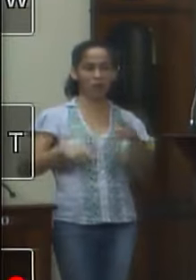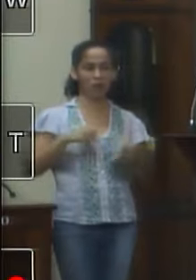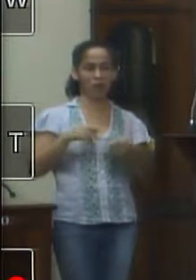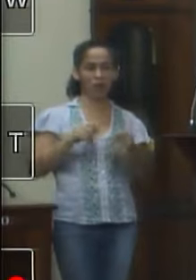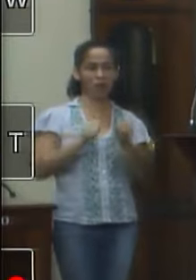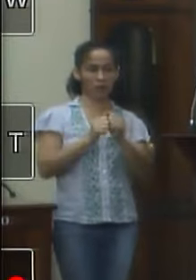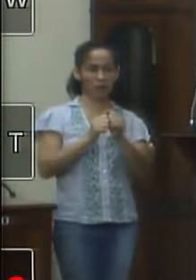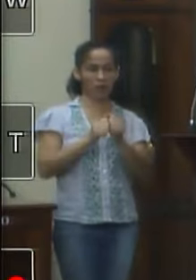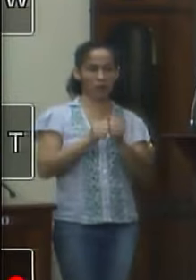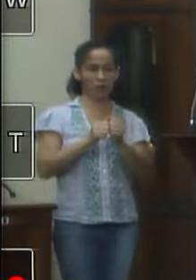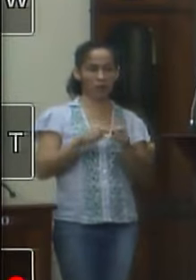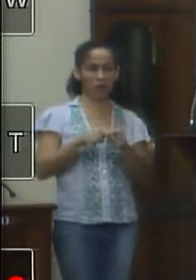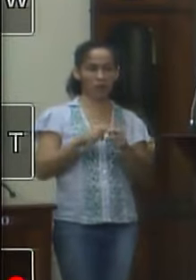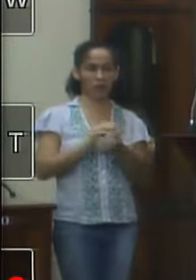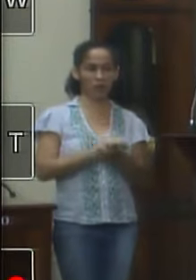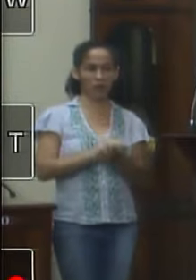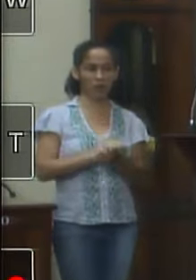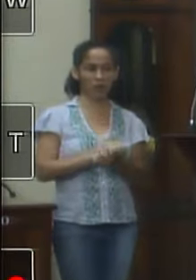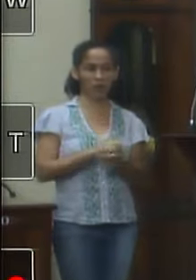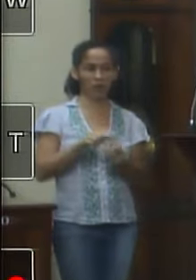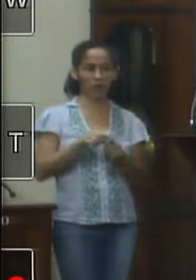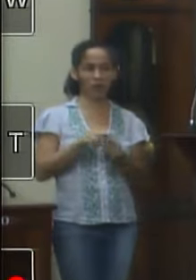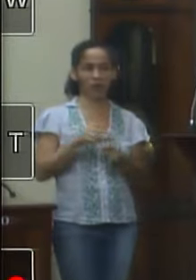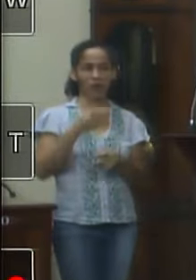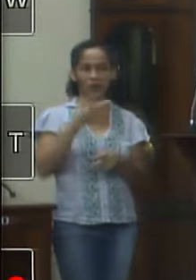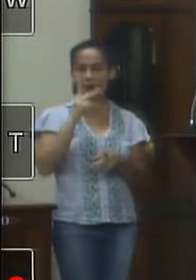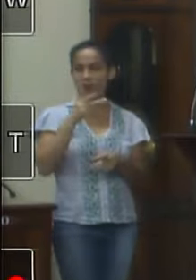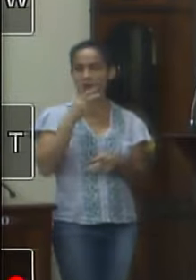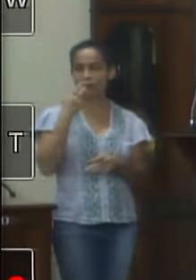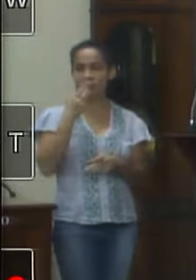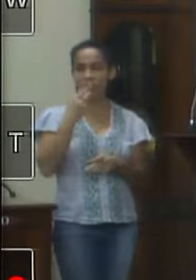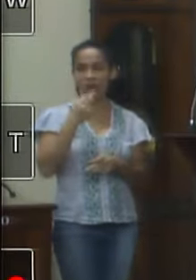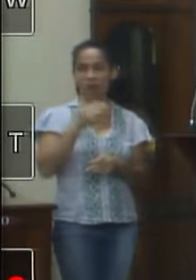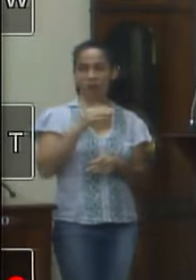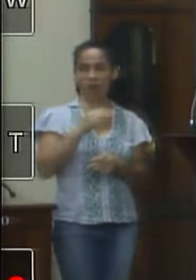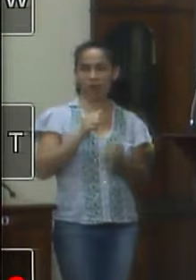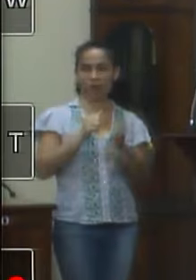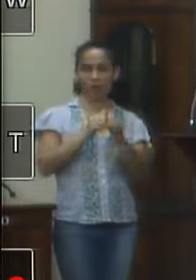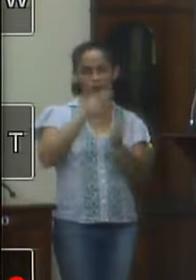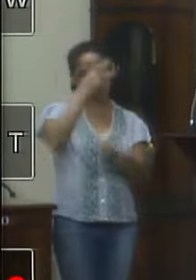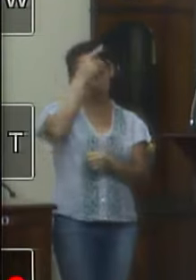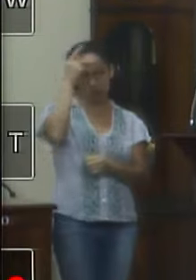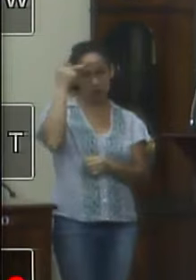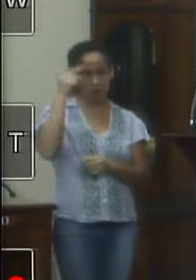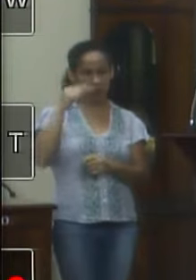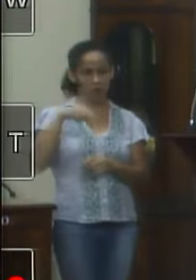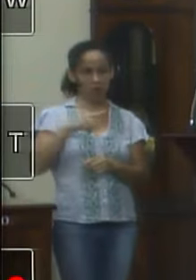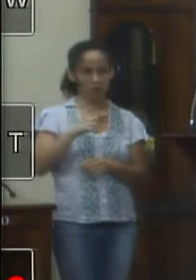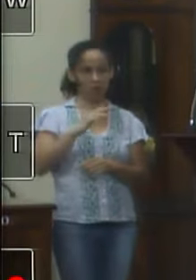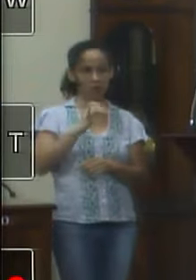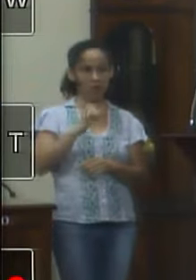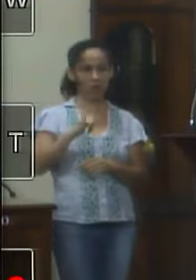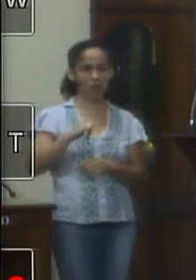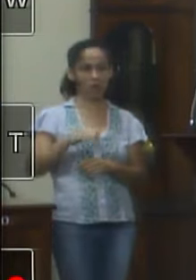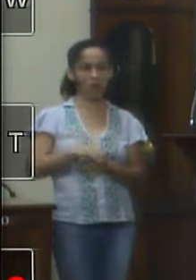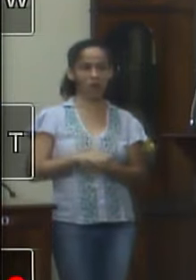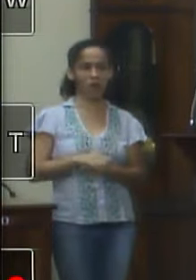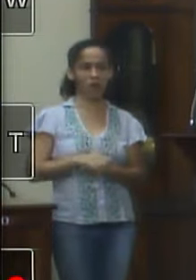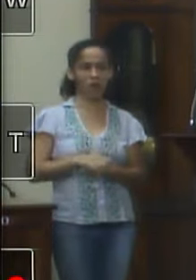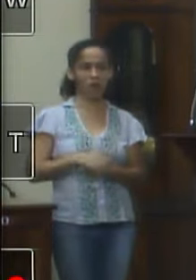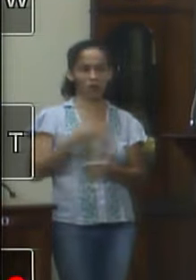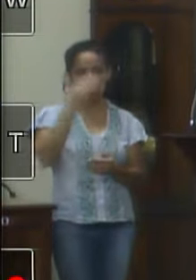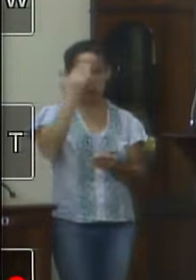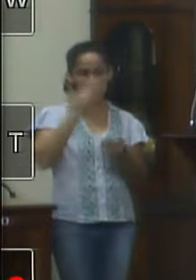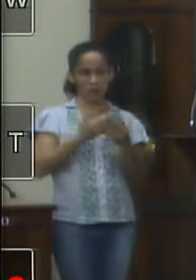que quiser vir comigo pelo do jeito que ela destrata as pessoas dentro do pré-valença eu